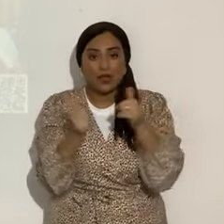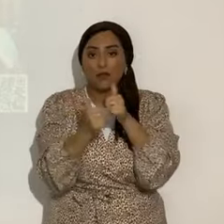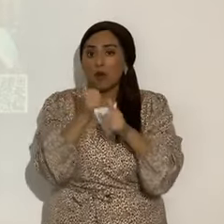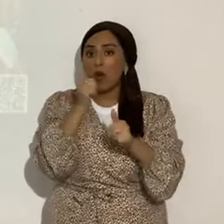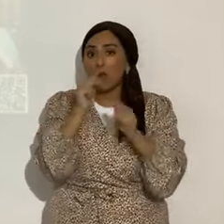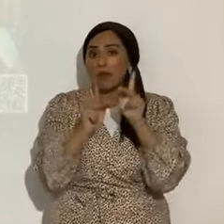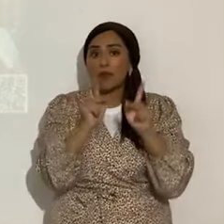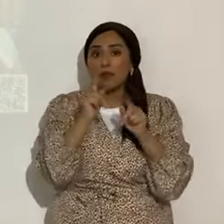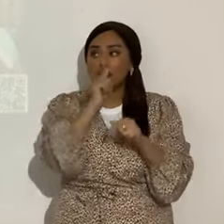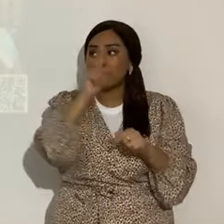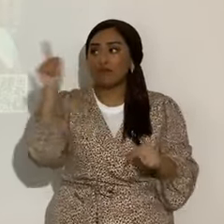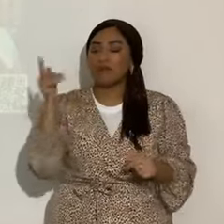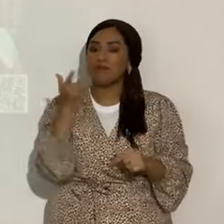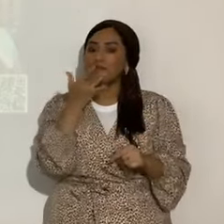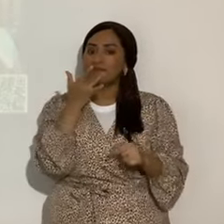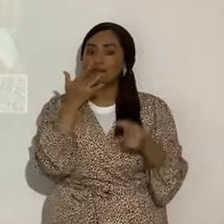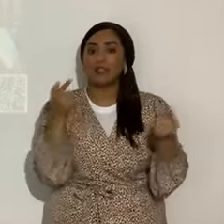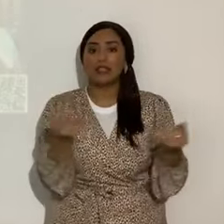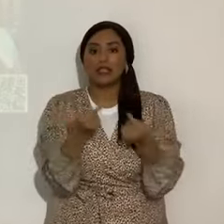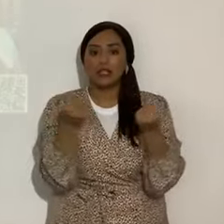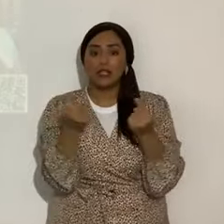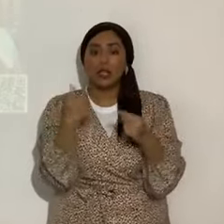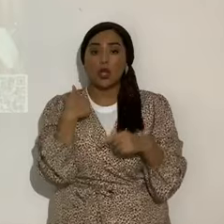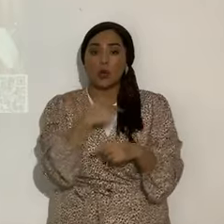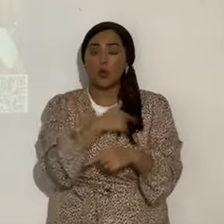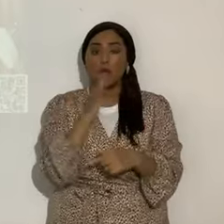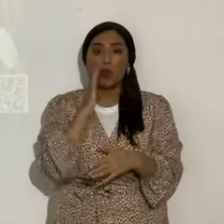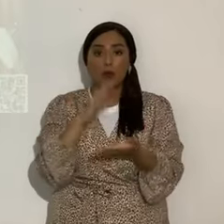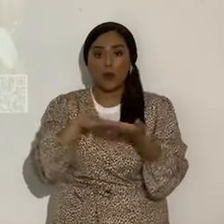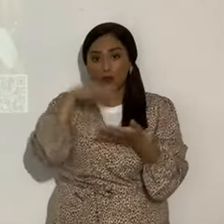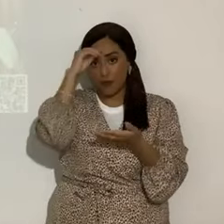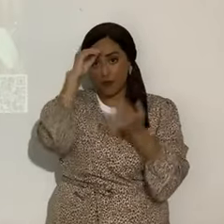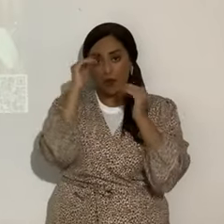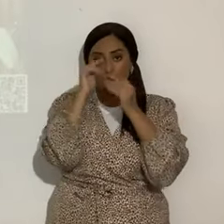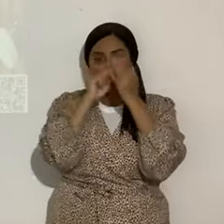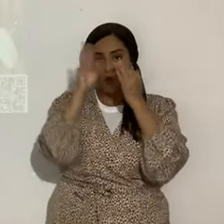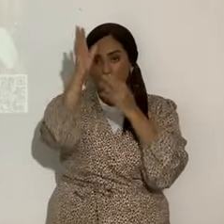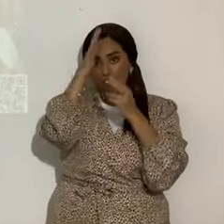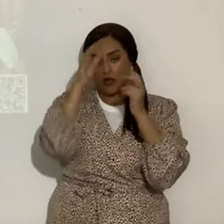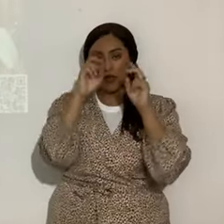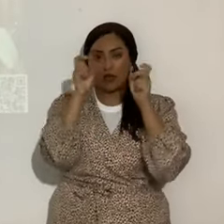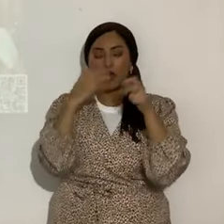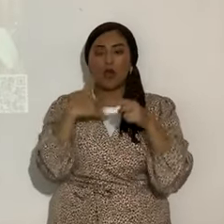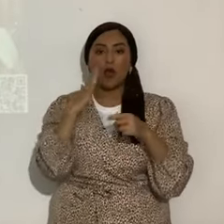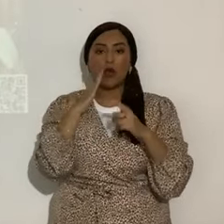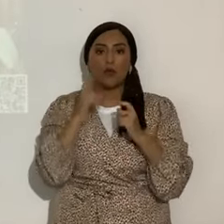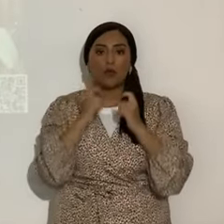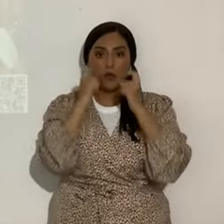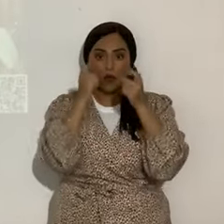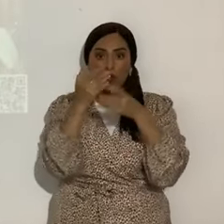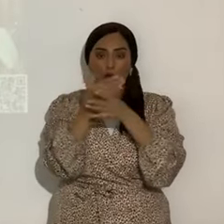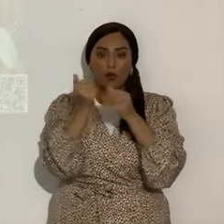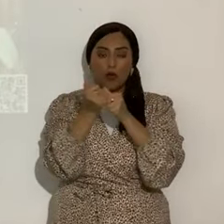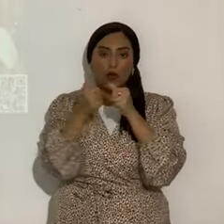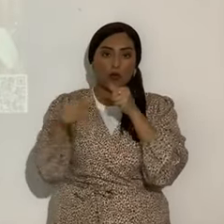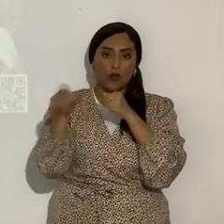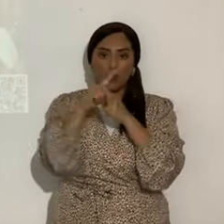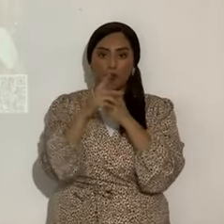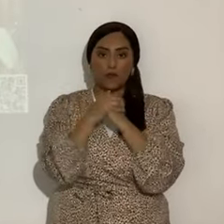prefiere el pecado. Y eso lo vamos a aprender primeramente. trae una administración que les voy a compartir, que le